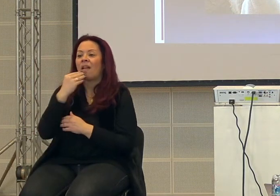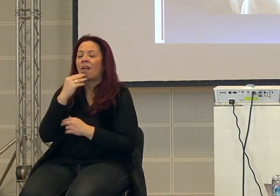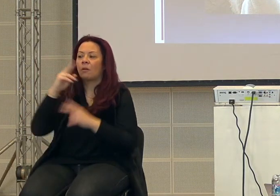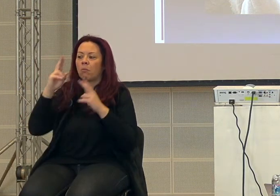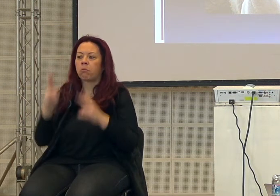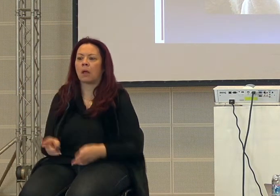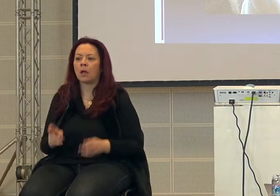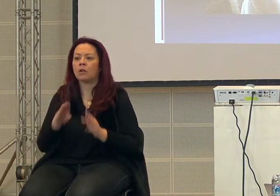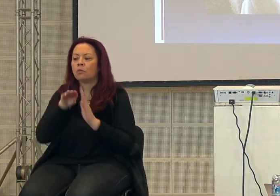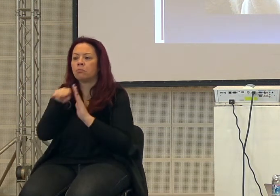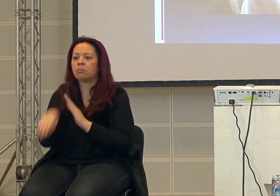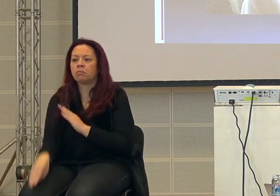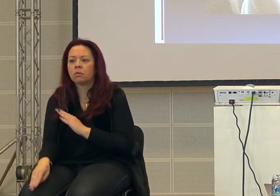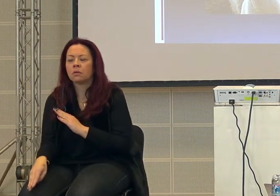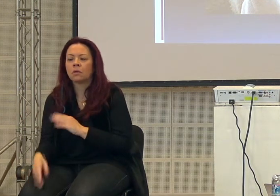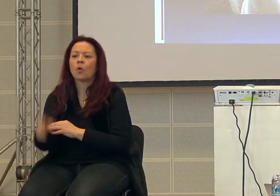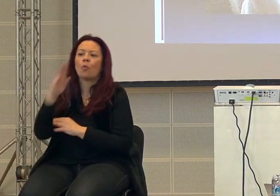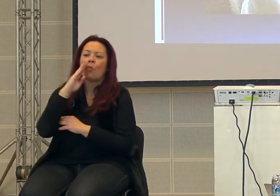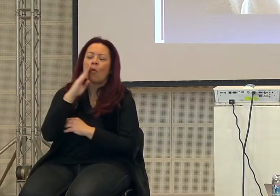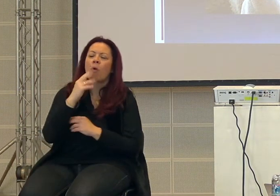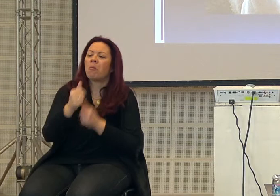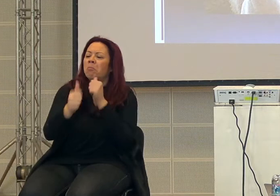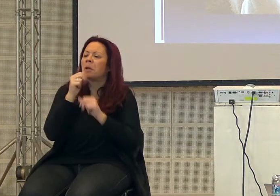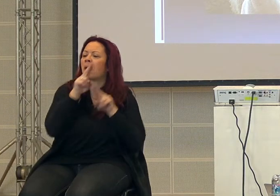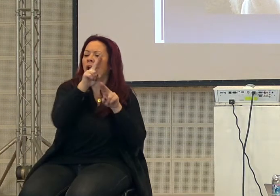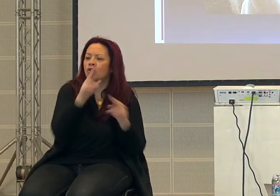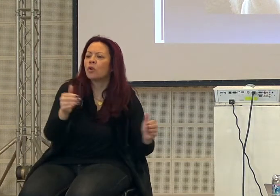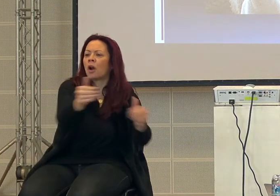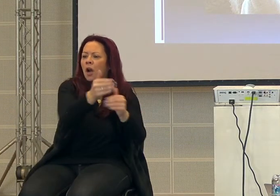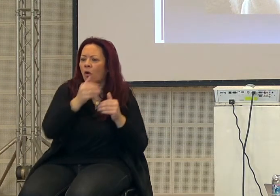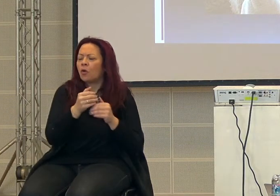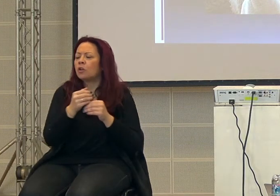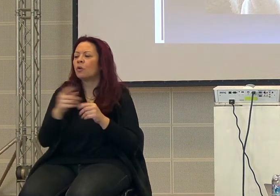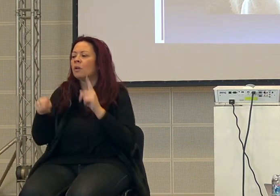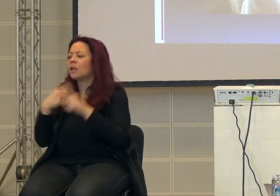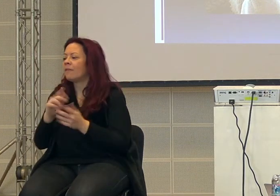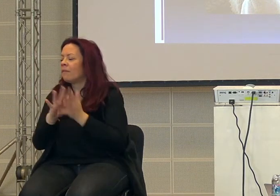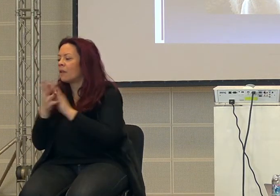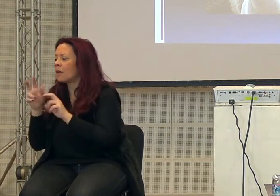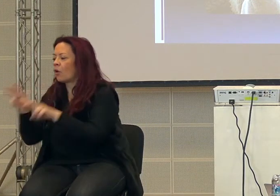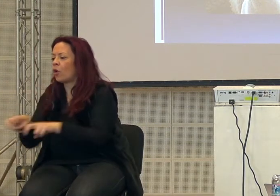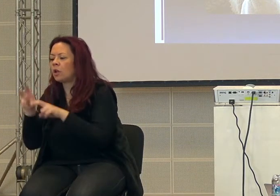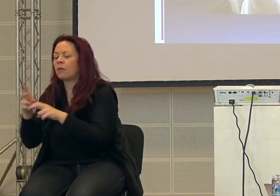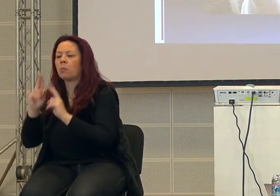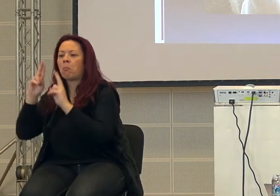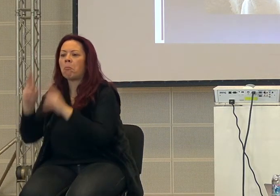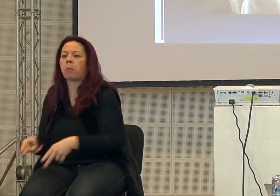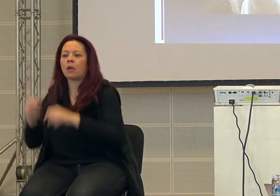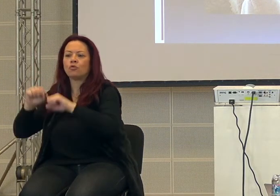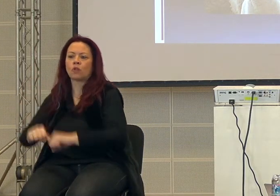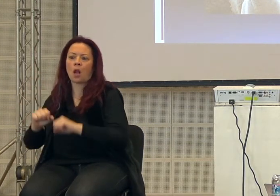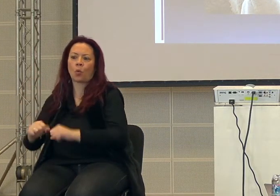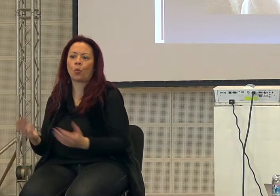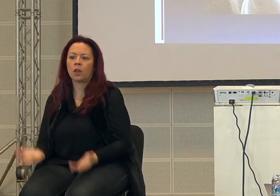Cioè l'uomo, passando da cacciatore e raccoglitore a coltivatore, peggiora di molto la sua salute.